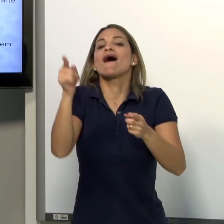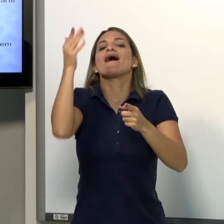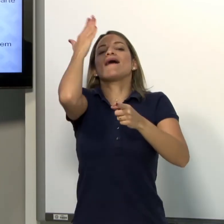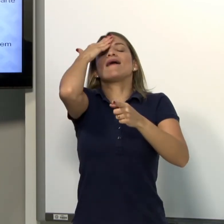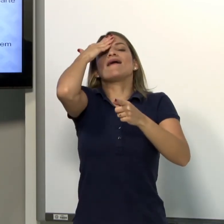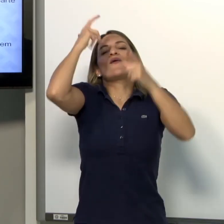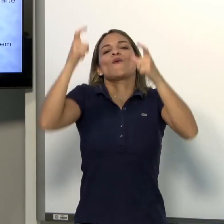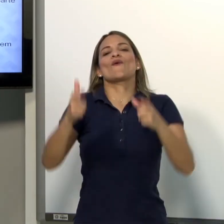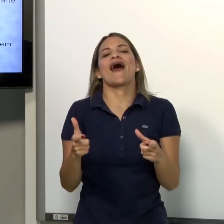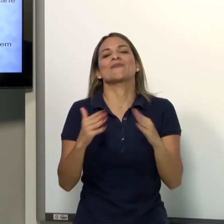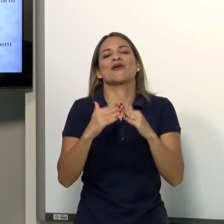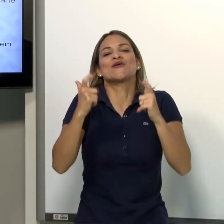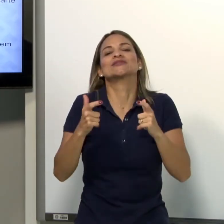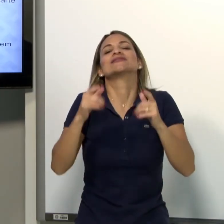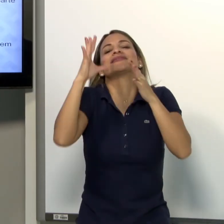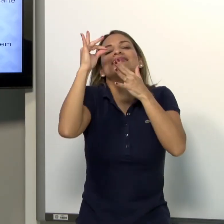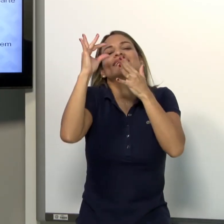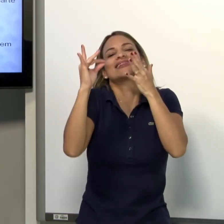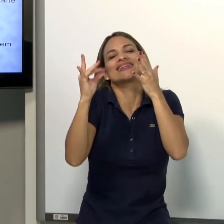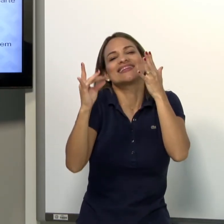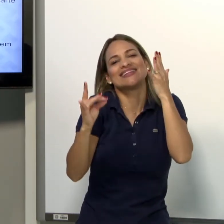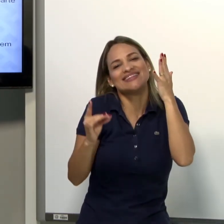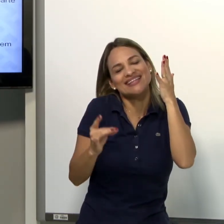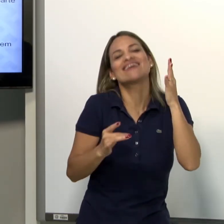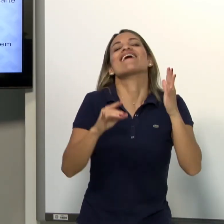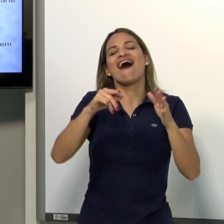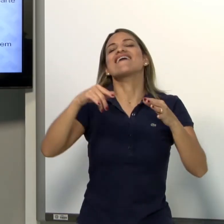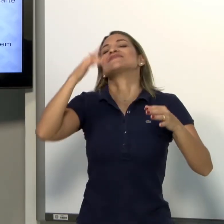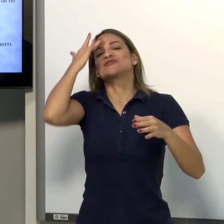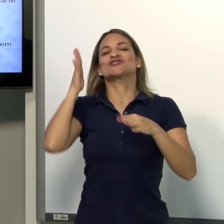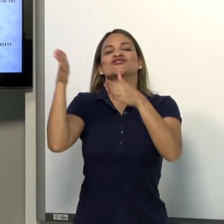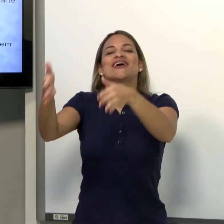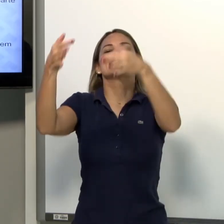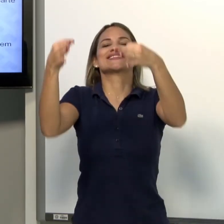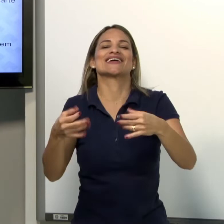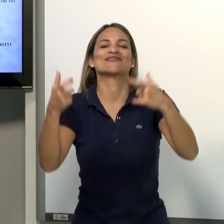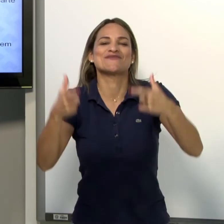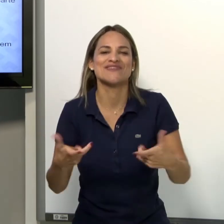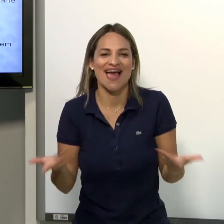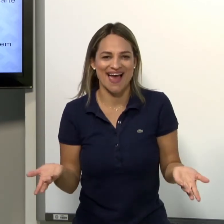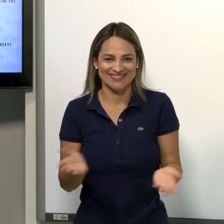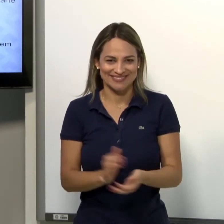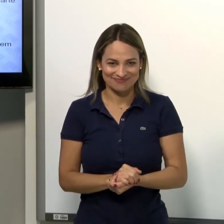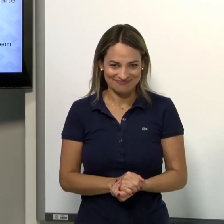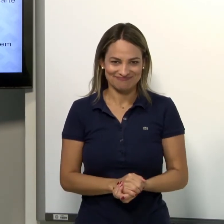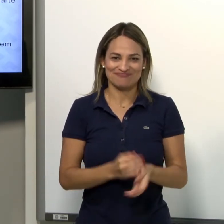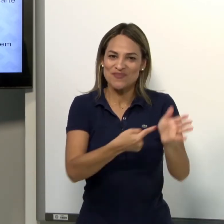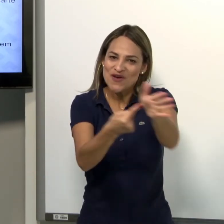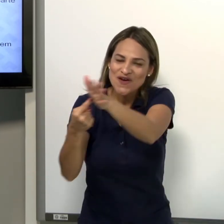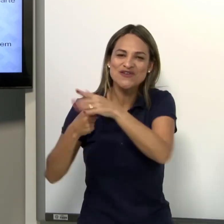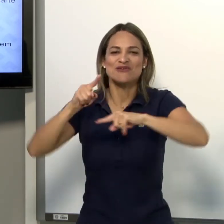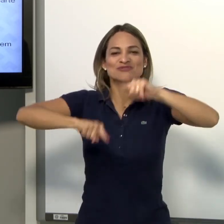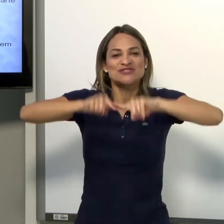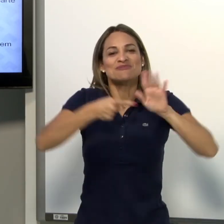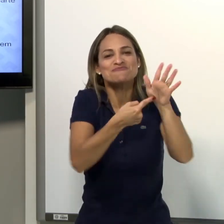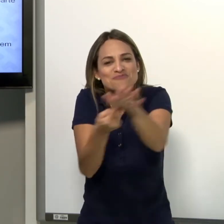A pessoa vai saber onde que é a casa, porque eu já dei todos os detalhes. E ele vai encontrar o lugar da forma correta. Então,